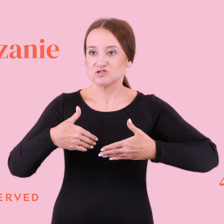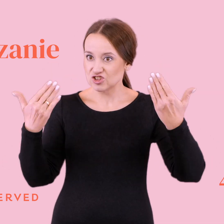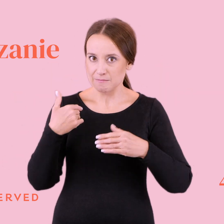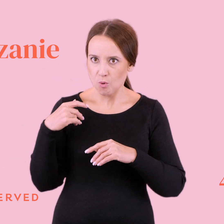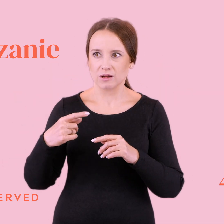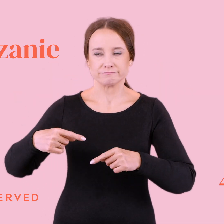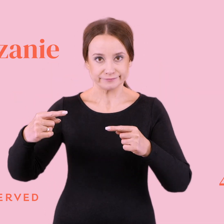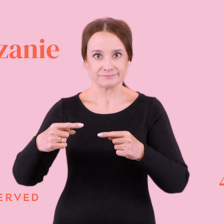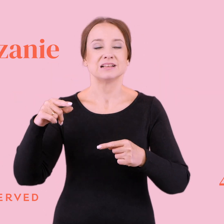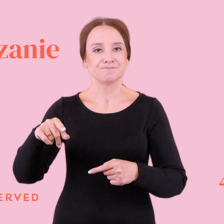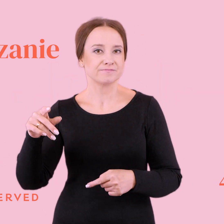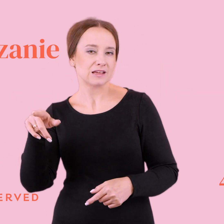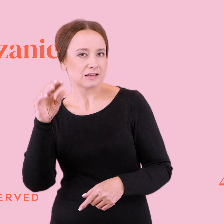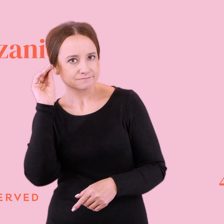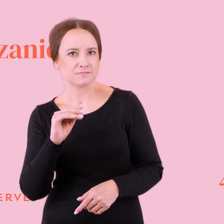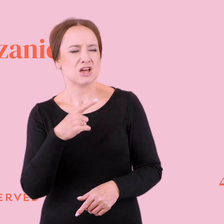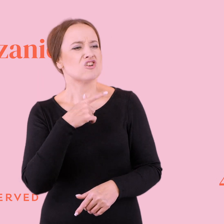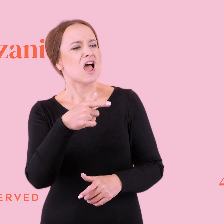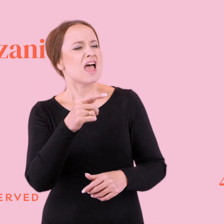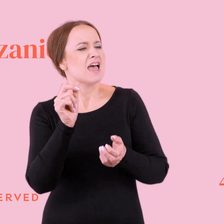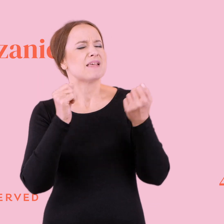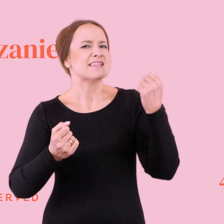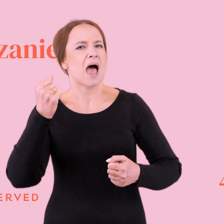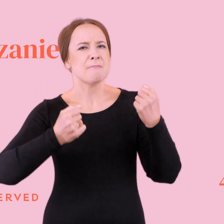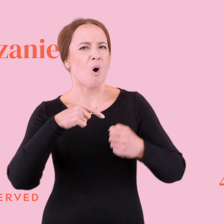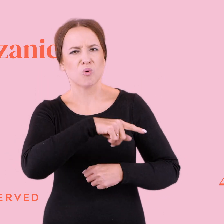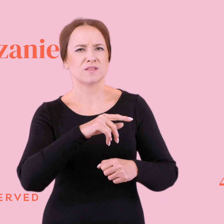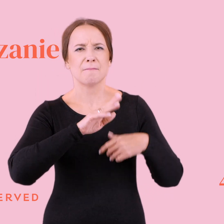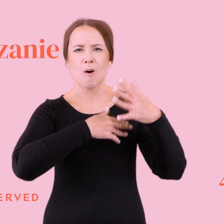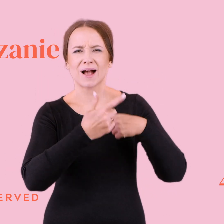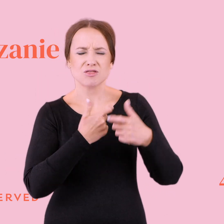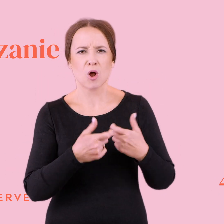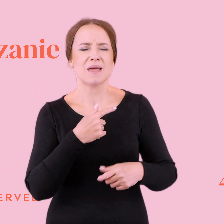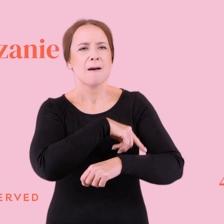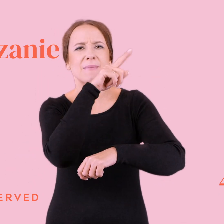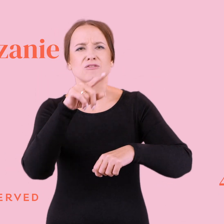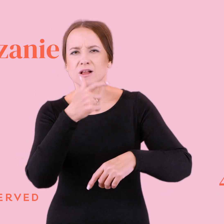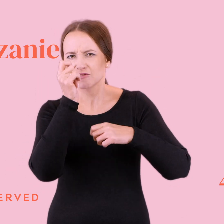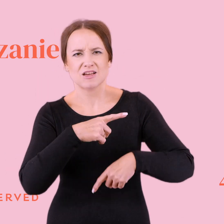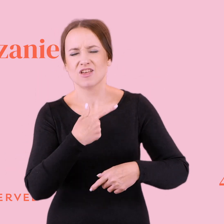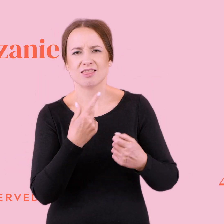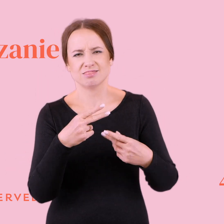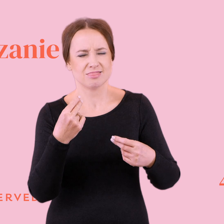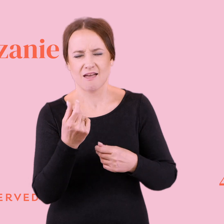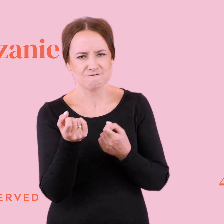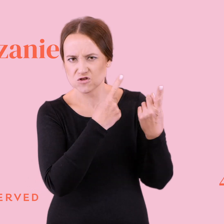tam go ostrożyła, nie wiem, że robi syf w samochodzie i tam nie wyrzuca śmieci po McDonald's, no jak po fast foodach jakichś tam, co